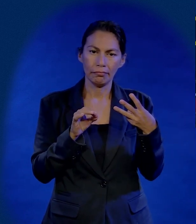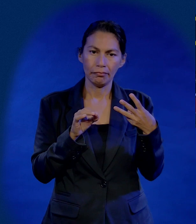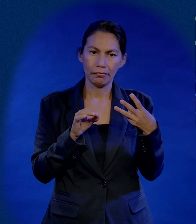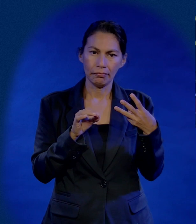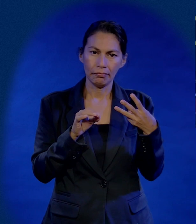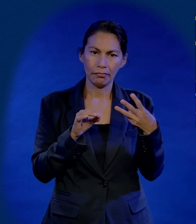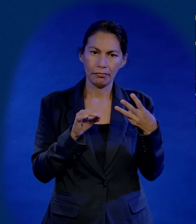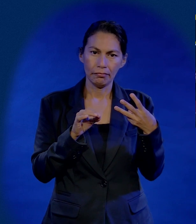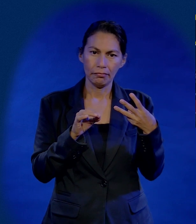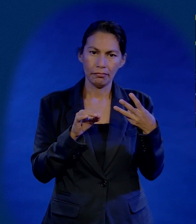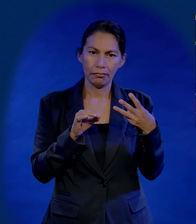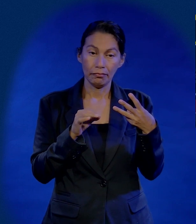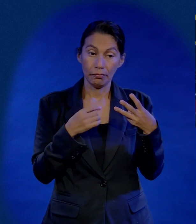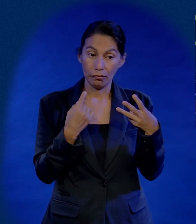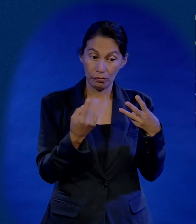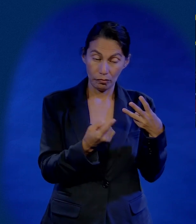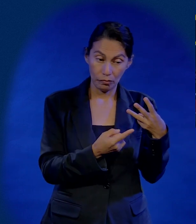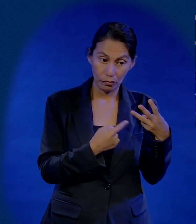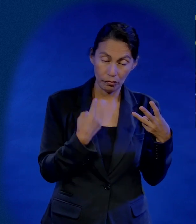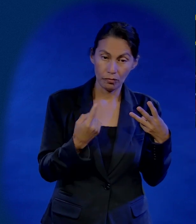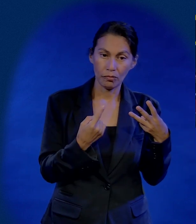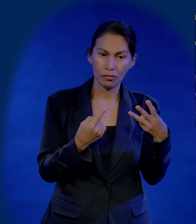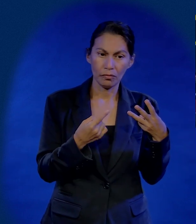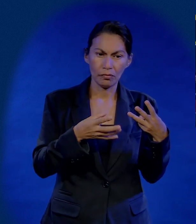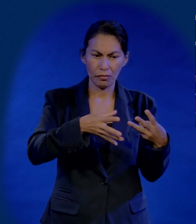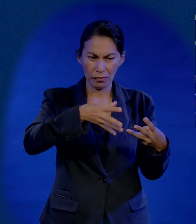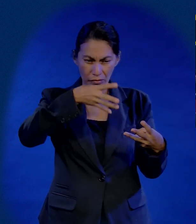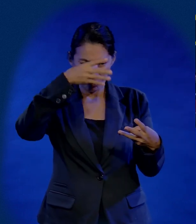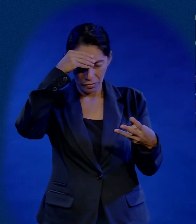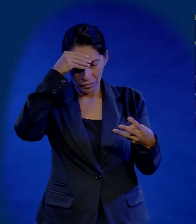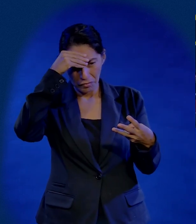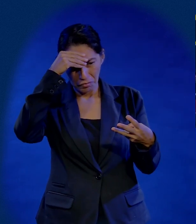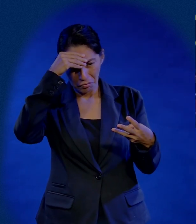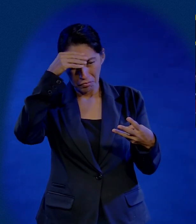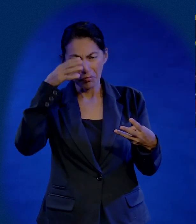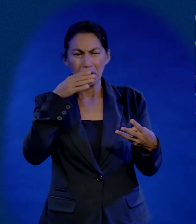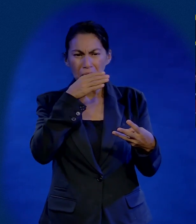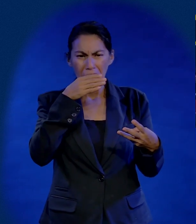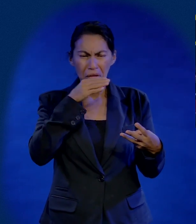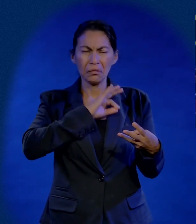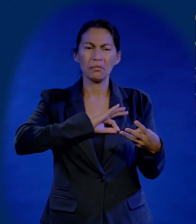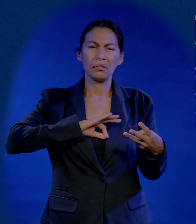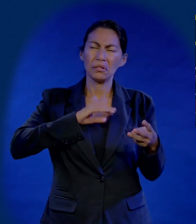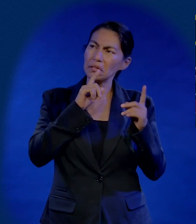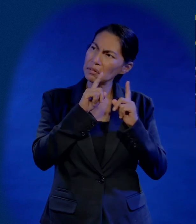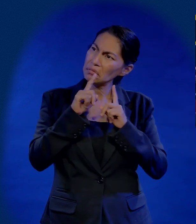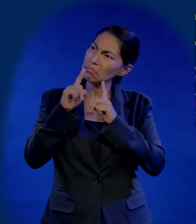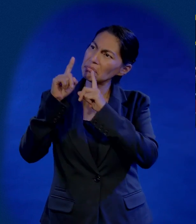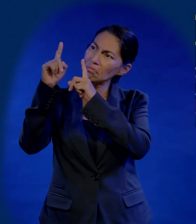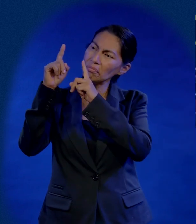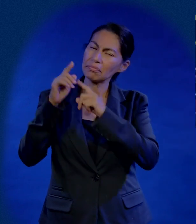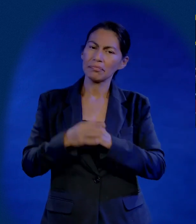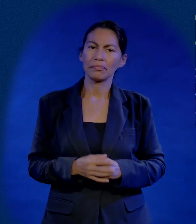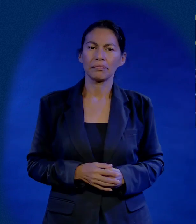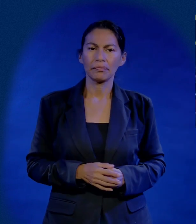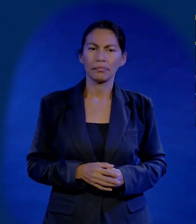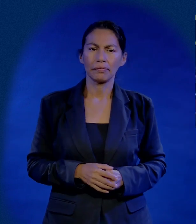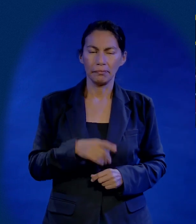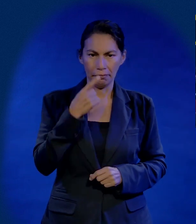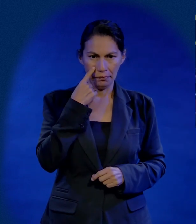Tres principios que si los aplicamos a la vida, pueden ayudarnos a ser cristianos sumamente felices mientras seguimos a